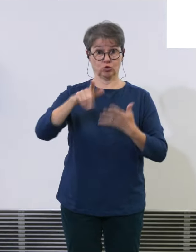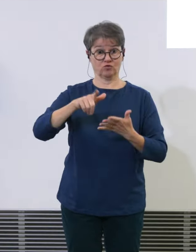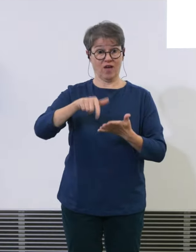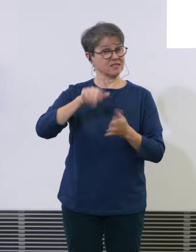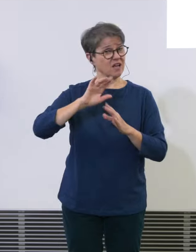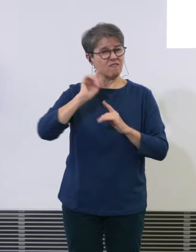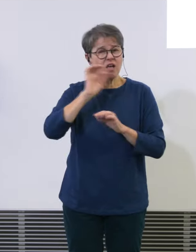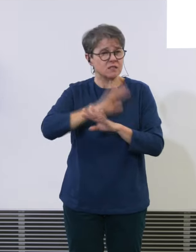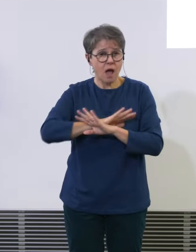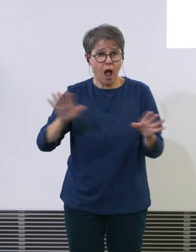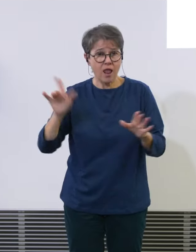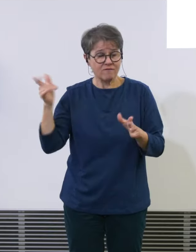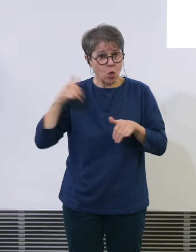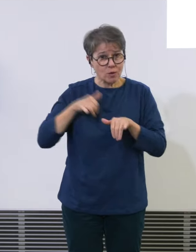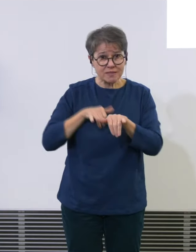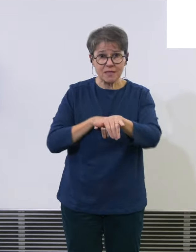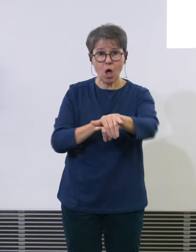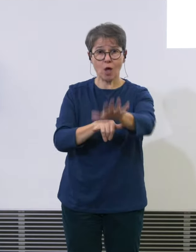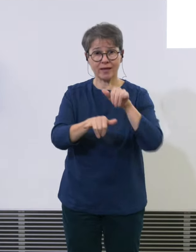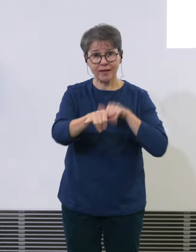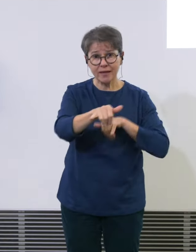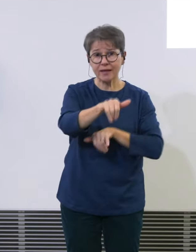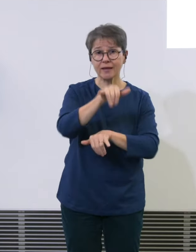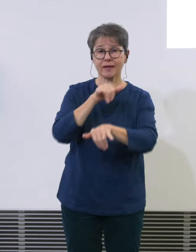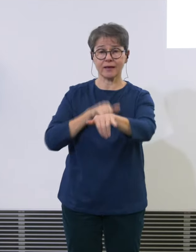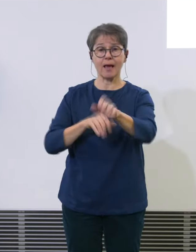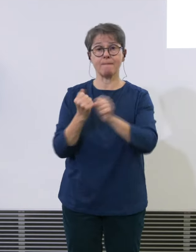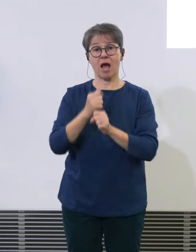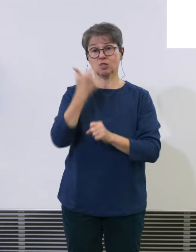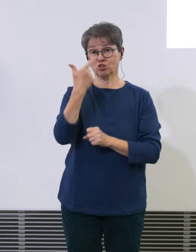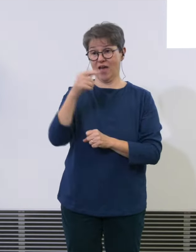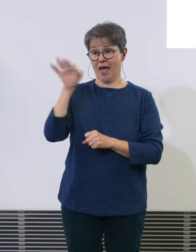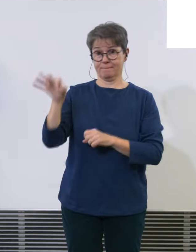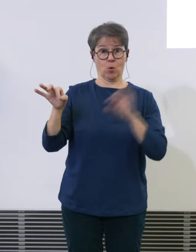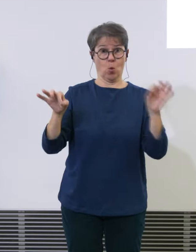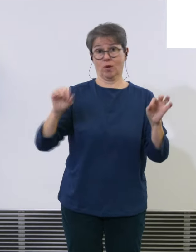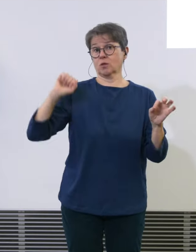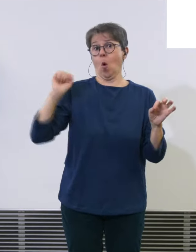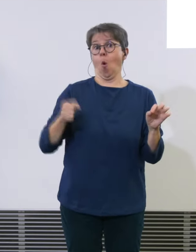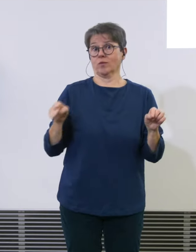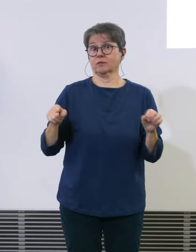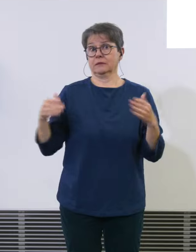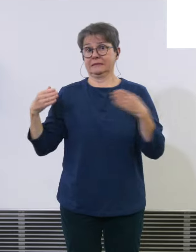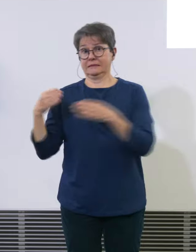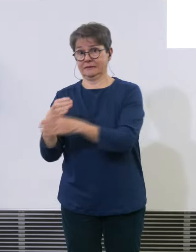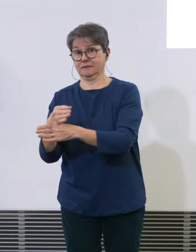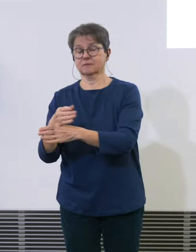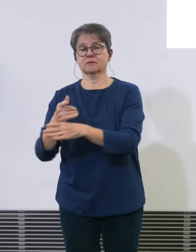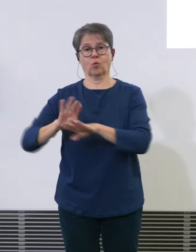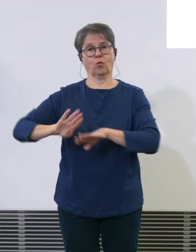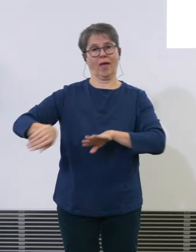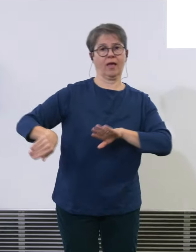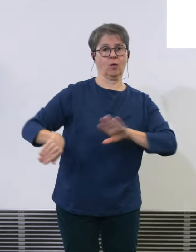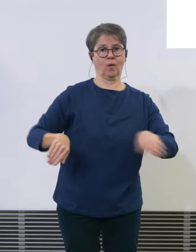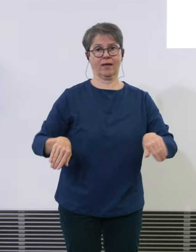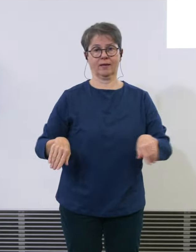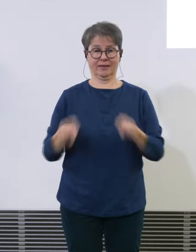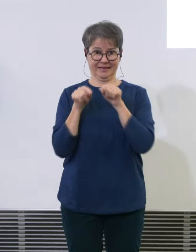das nimmt uns zwei Hotspots weg. Erstens ist der Kreuzpunkt H auf der Piste, weil wir nicht mehr